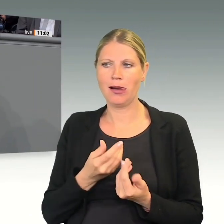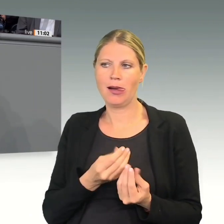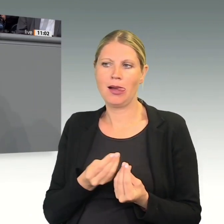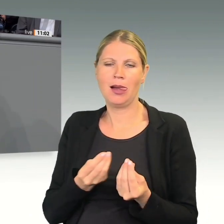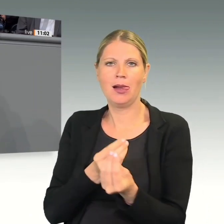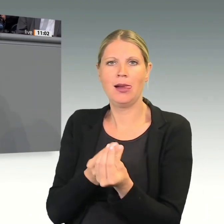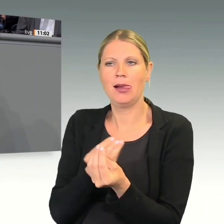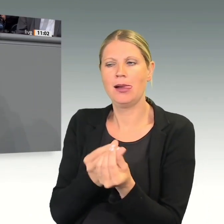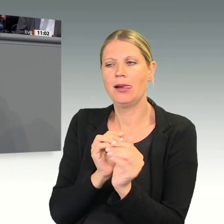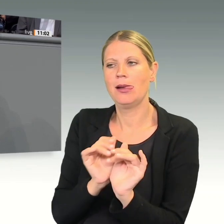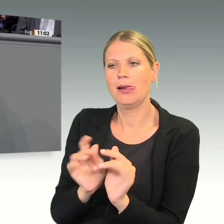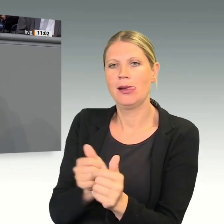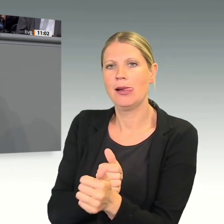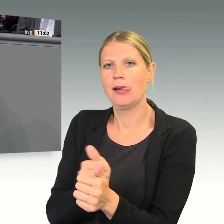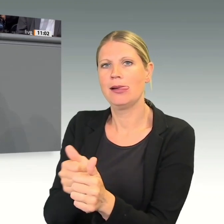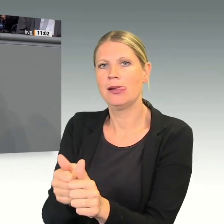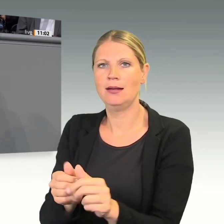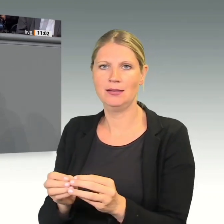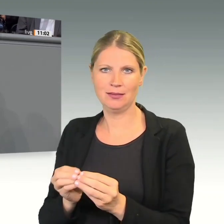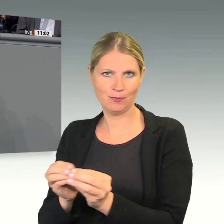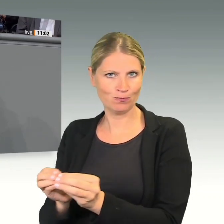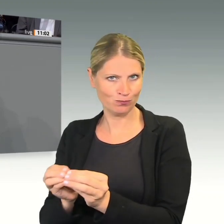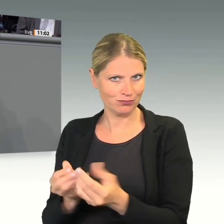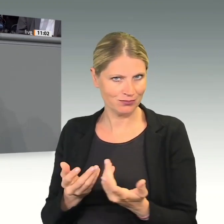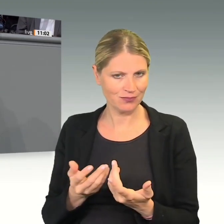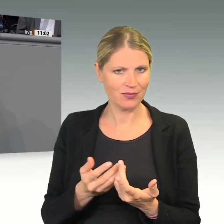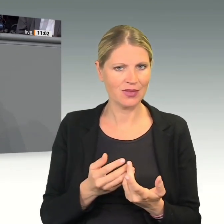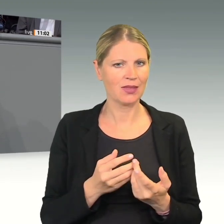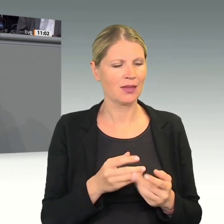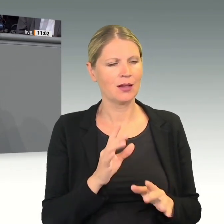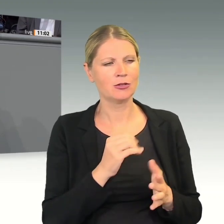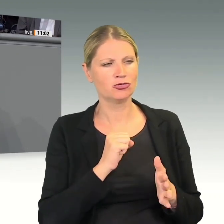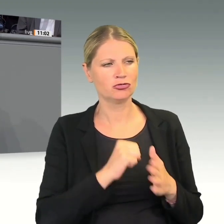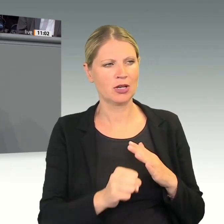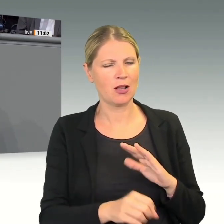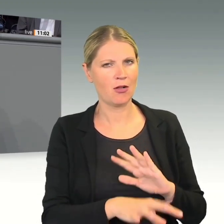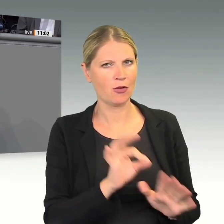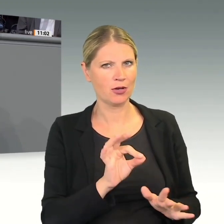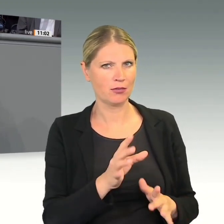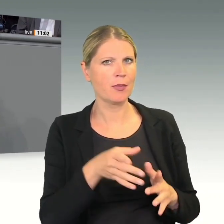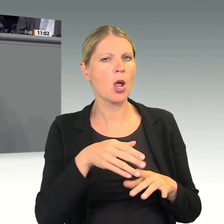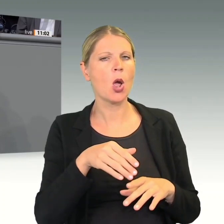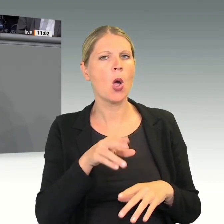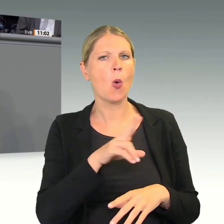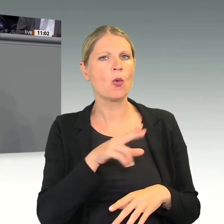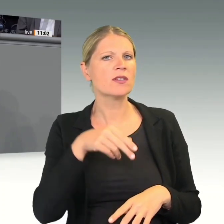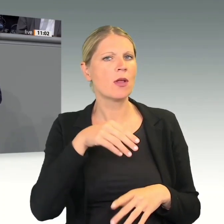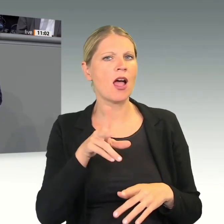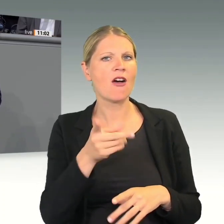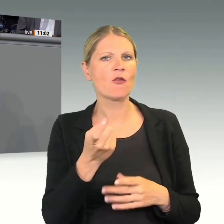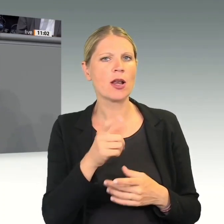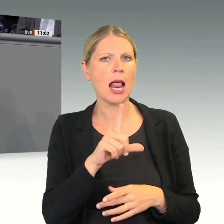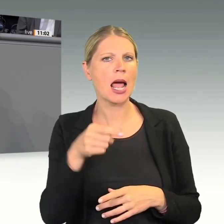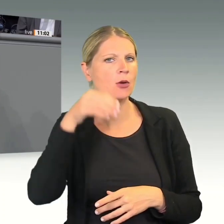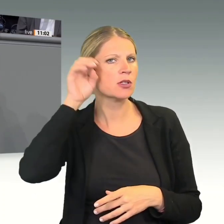Union beim Mercosur-Abkommen wichtig ist, wird man schnell fündig. Nämlich bei Ursula von der Leyen. Die haben Sie gar nicht erwähnt, Frau Klöckner.